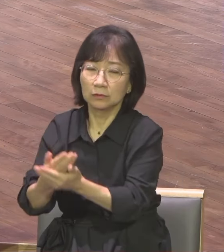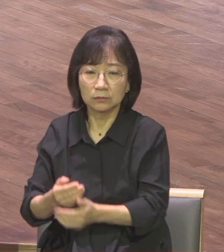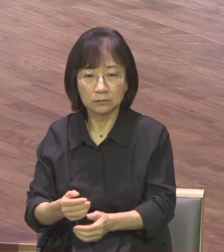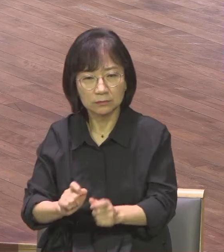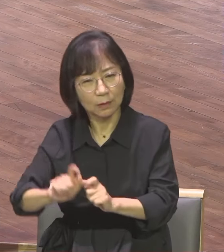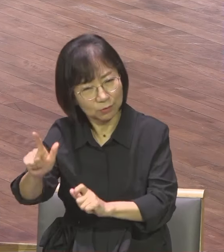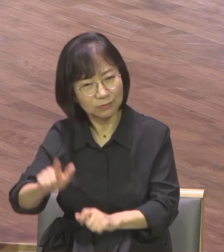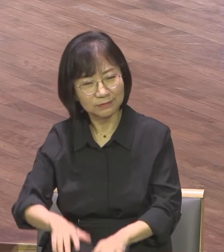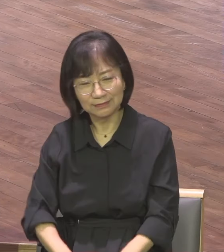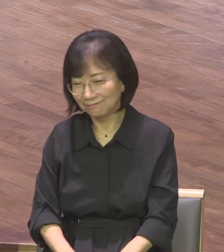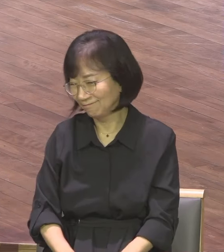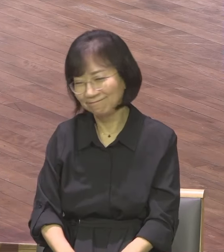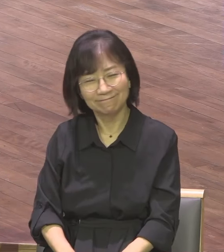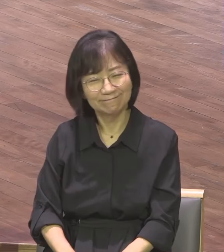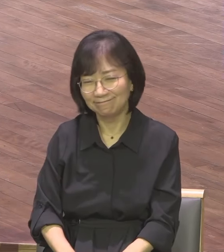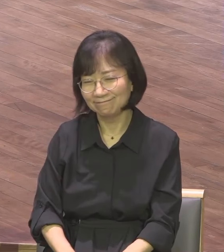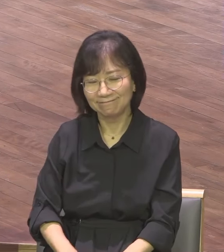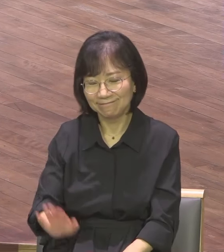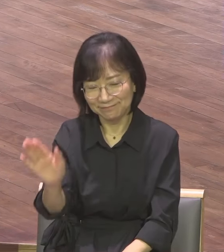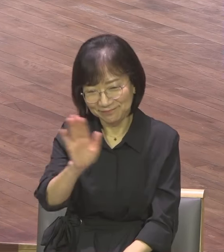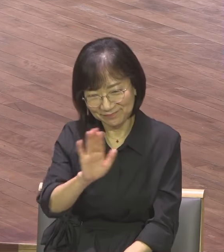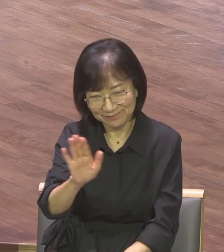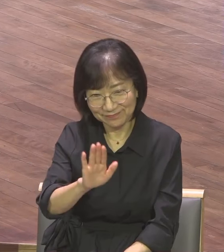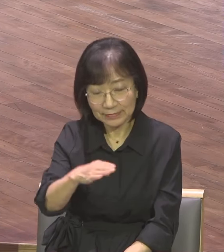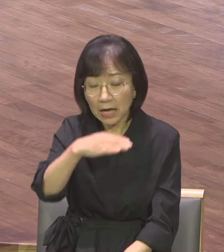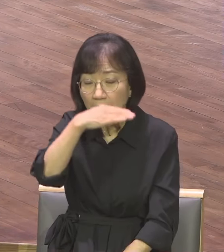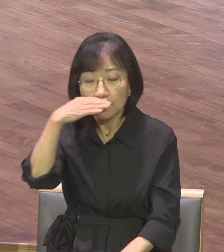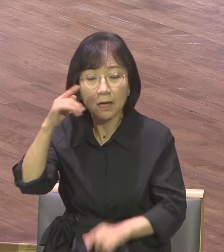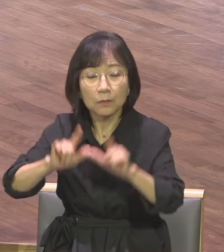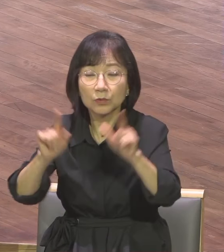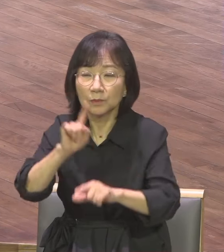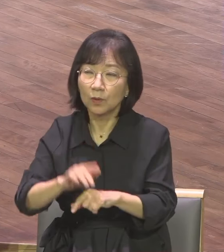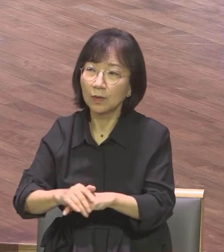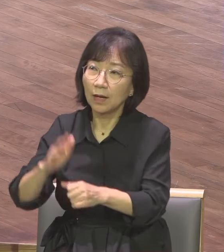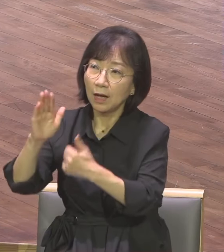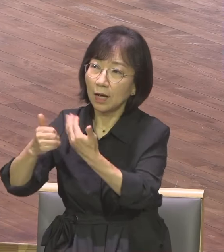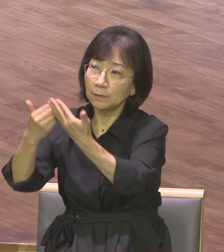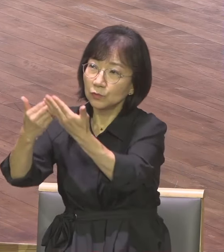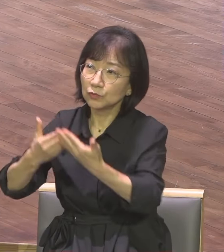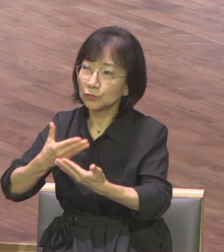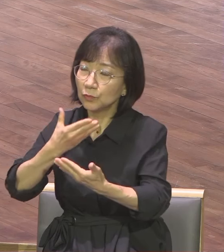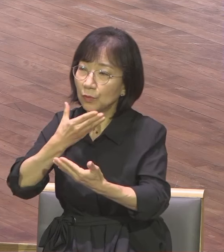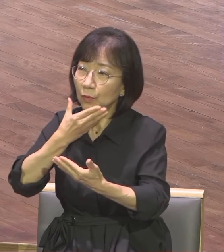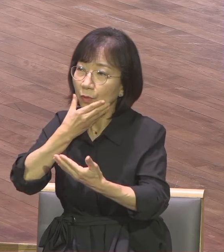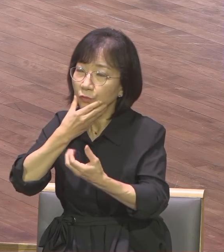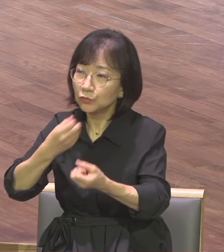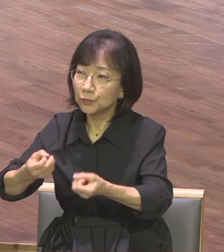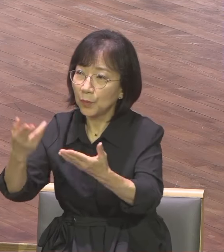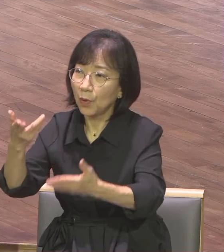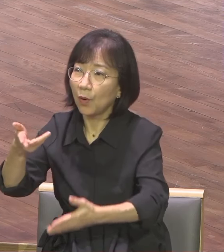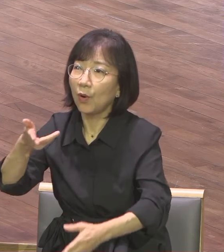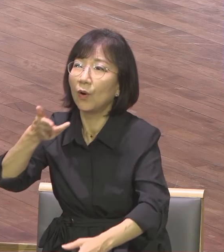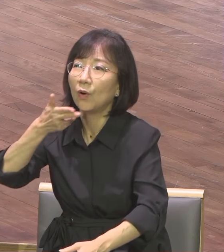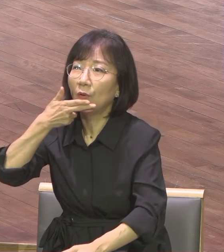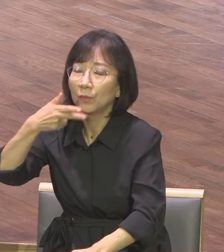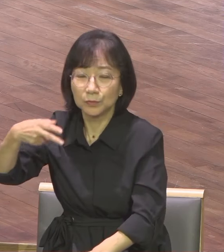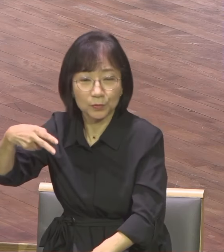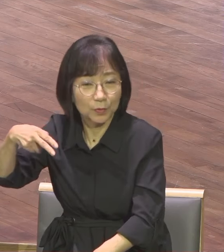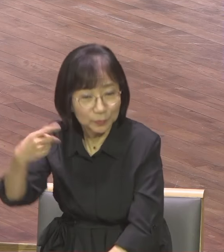늘 감사하고 늘 하나님을 찬양하는 것은 그 사람이 하나님과 관계가 거래